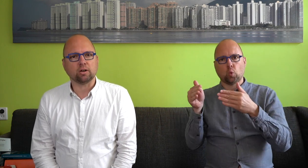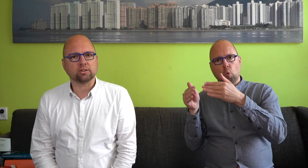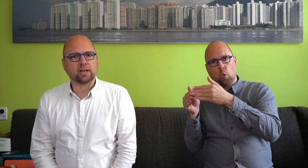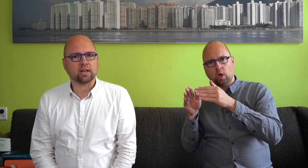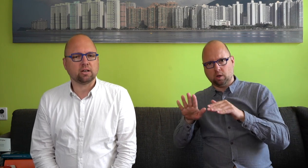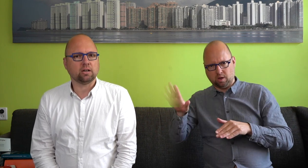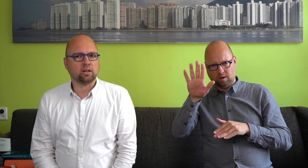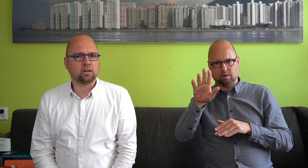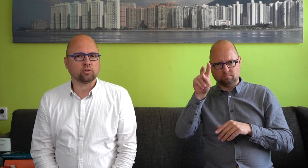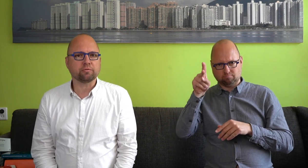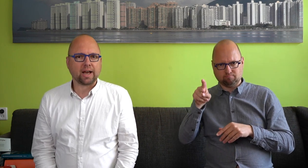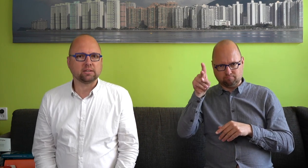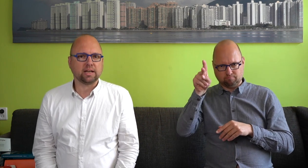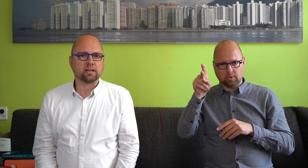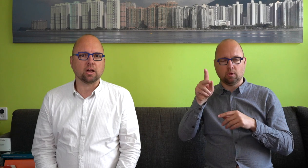we als overheid in Nederland,